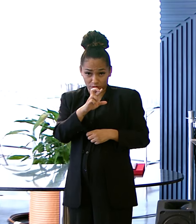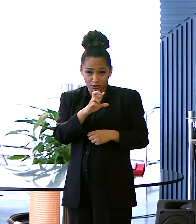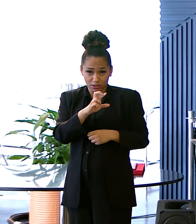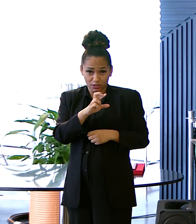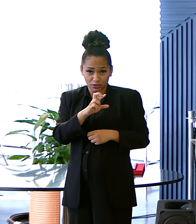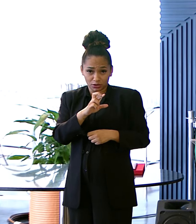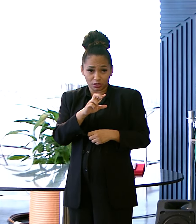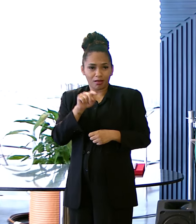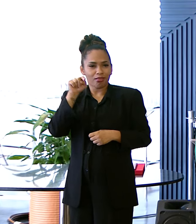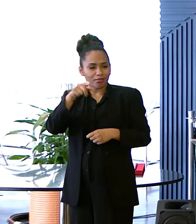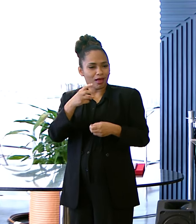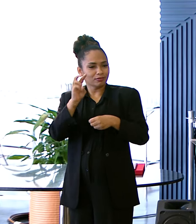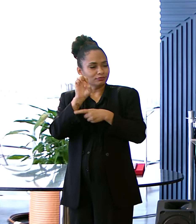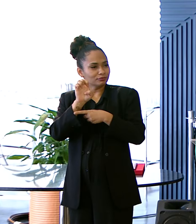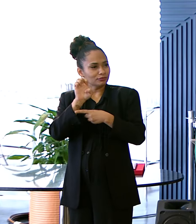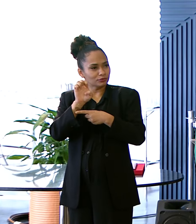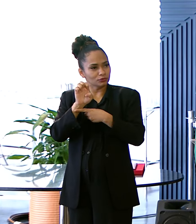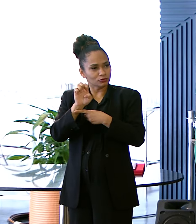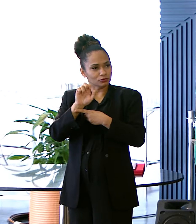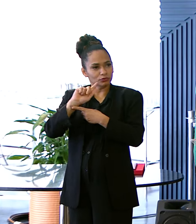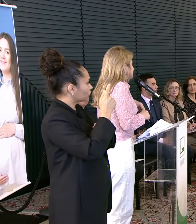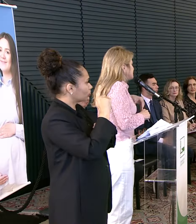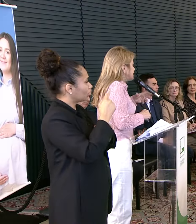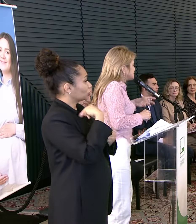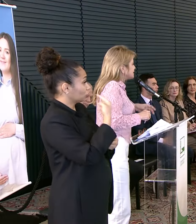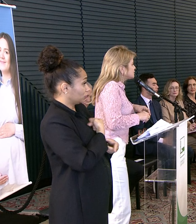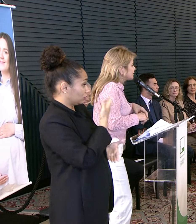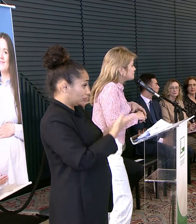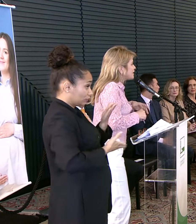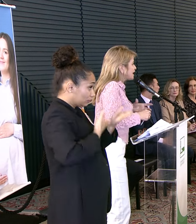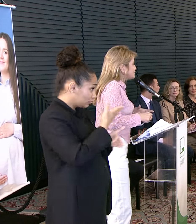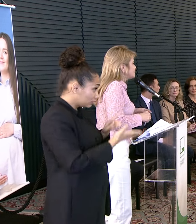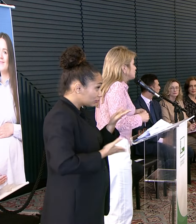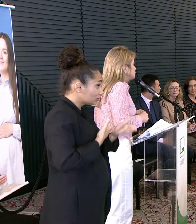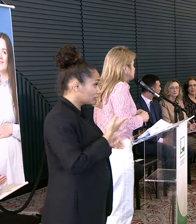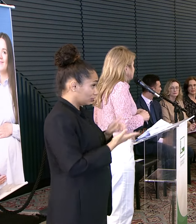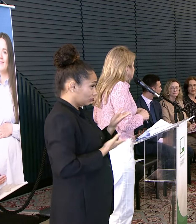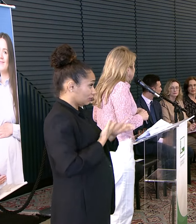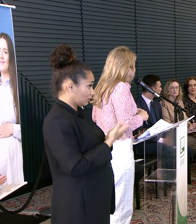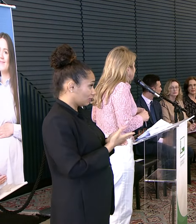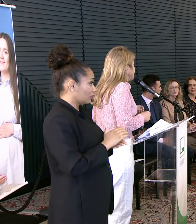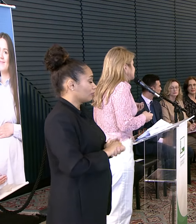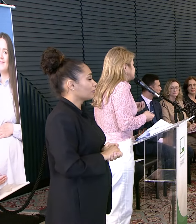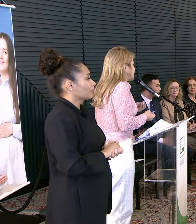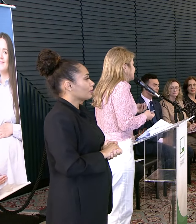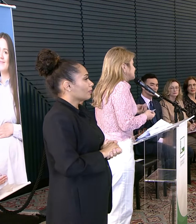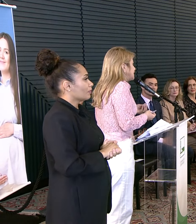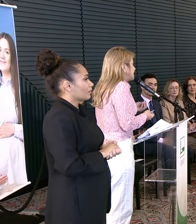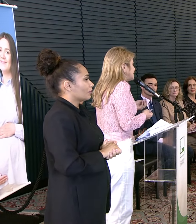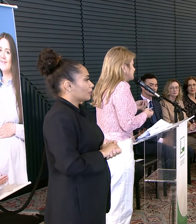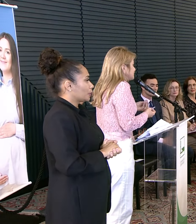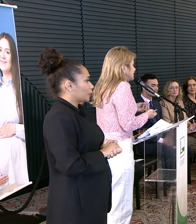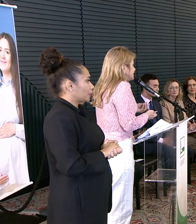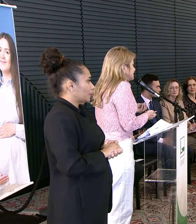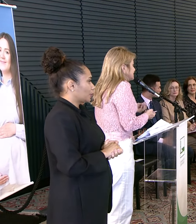Goiás, Soray A gente tem tratado disso A Assembleia Legislativa Tem falado muito Do